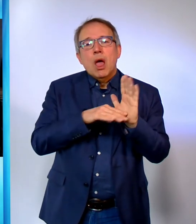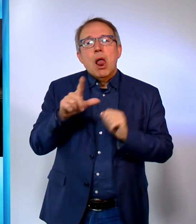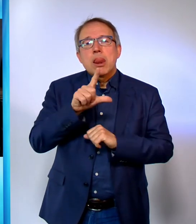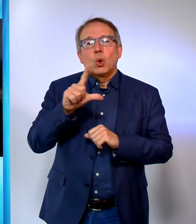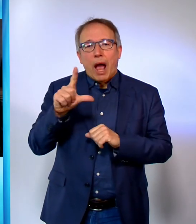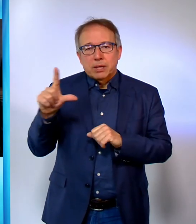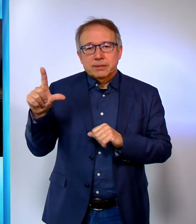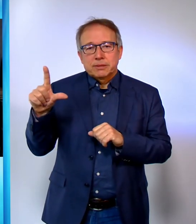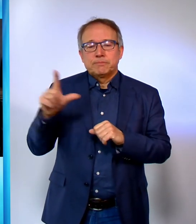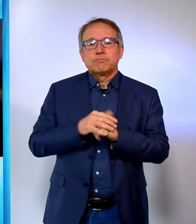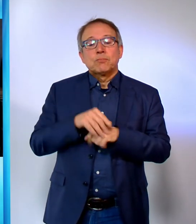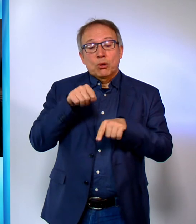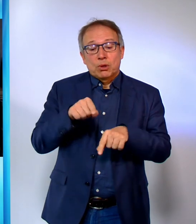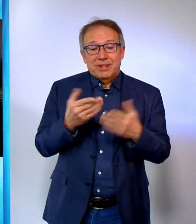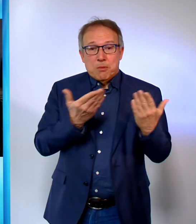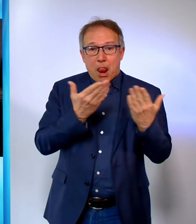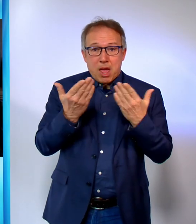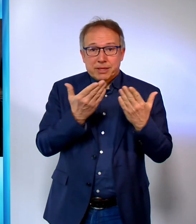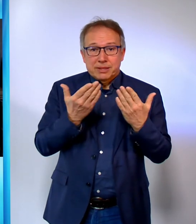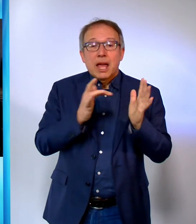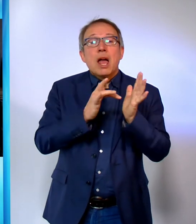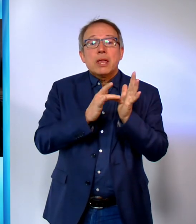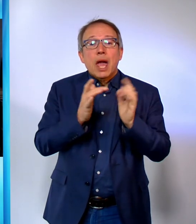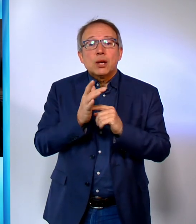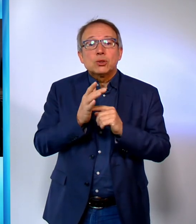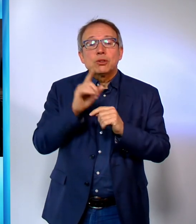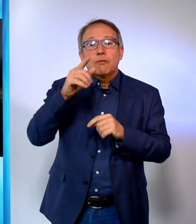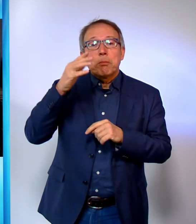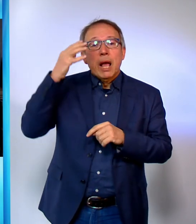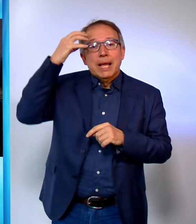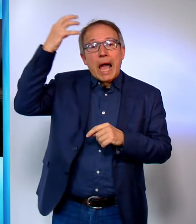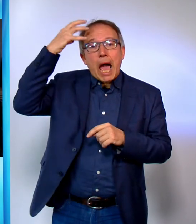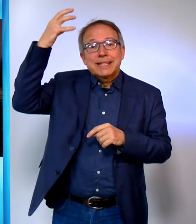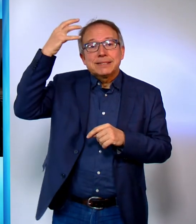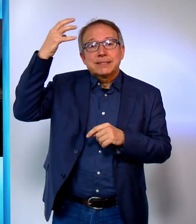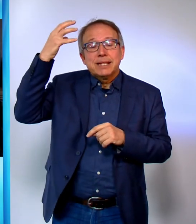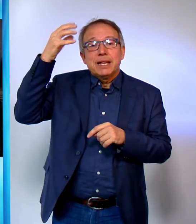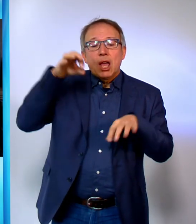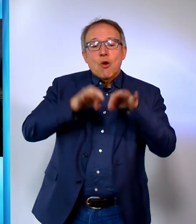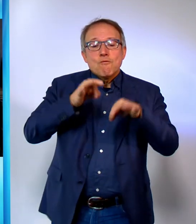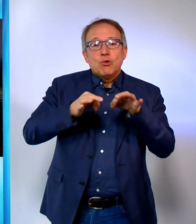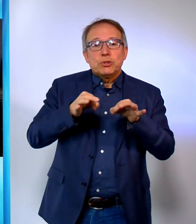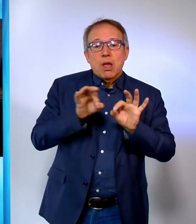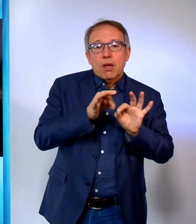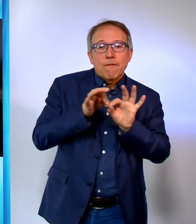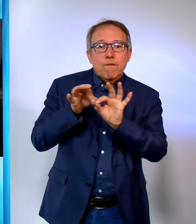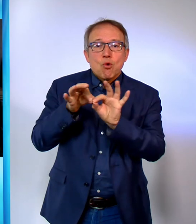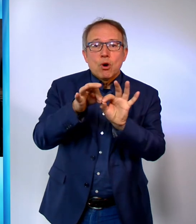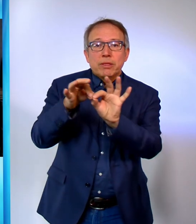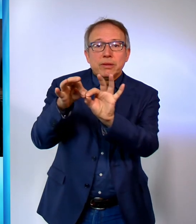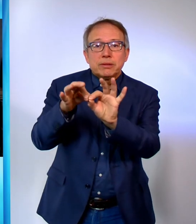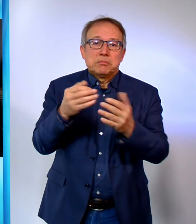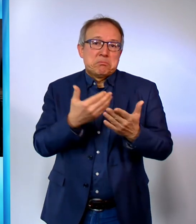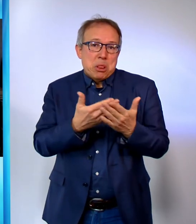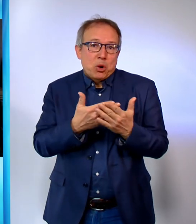des Lukas zugrunde. Dort lesen wir, Jesus wurde vom Geist in der Wüste umhergeführt. Das